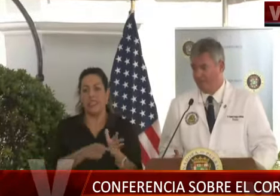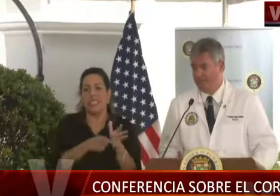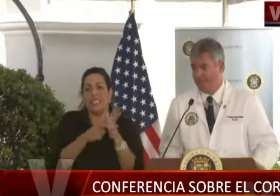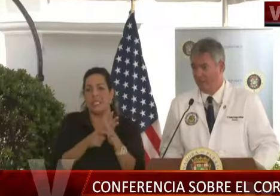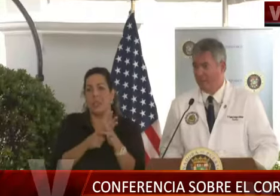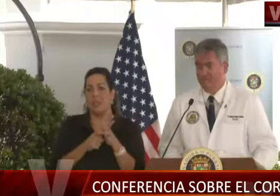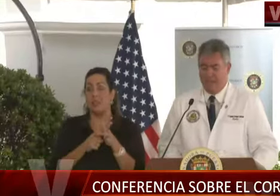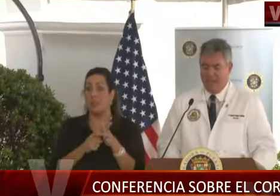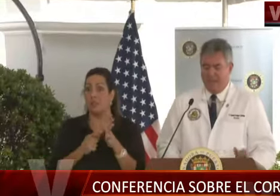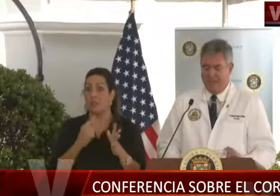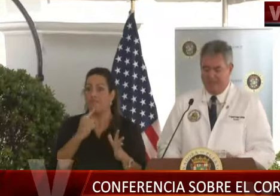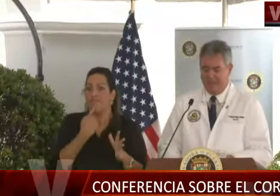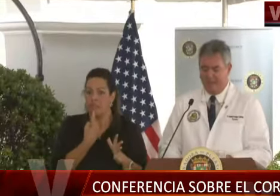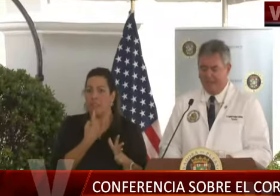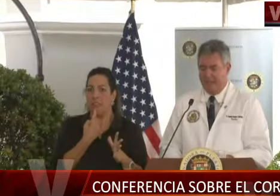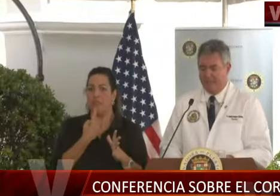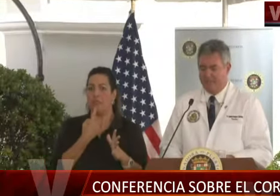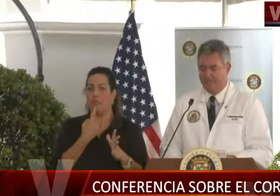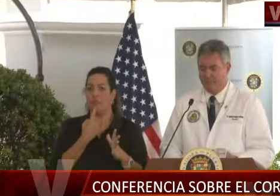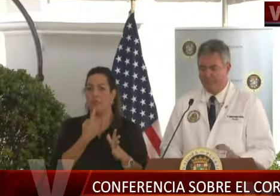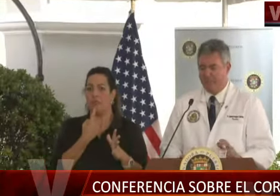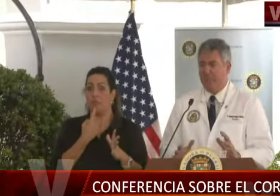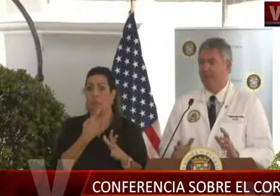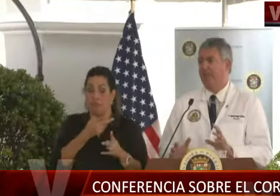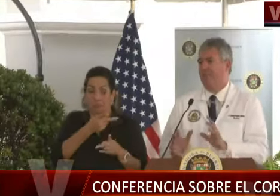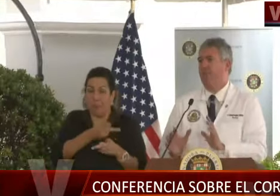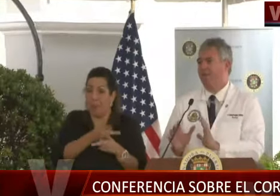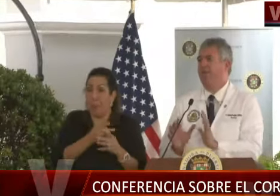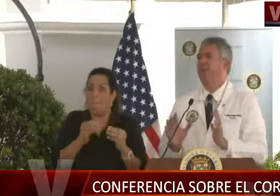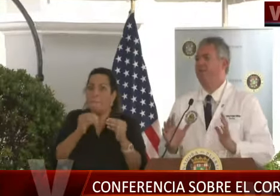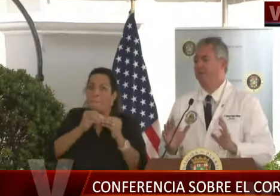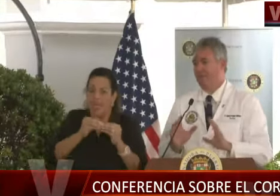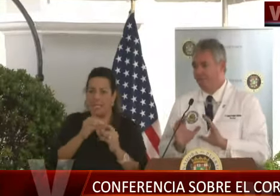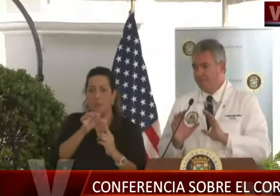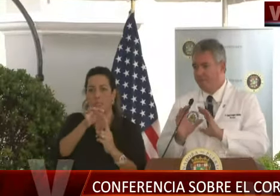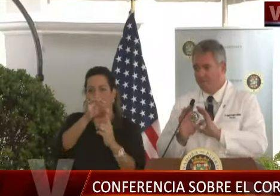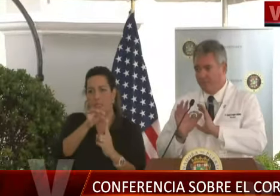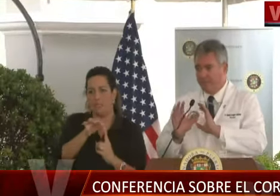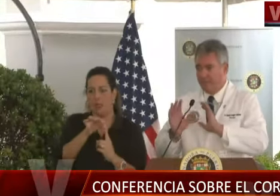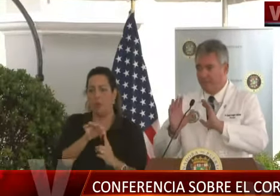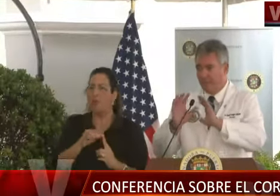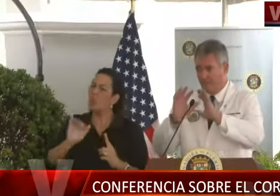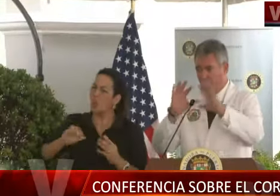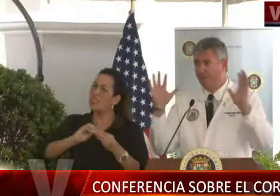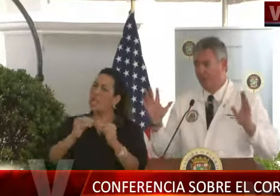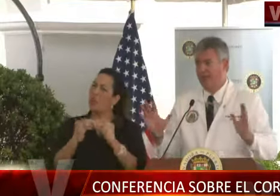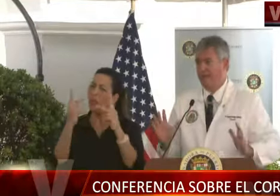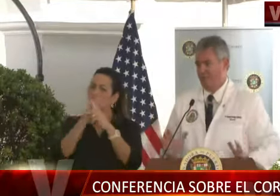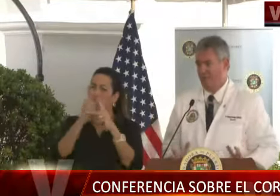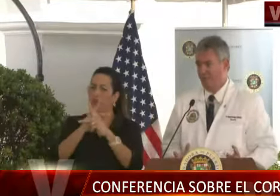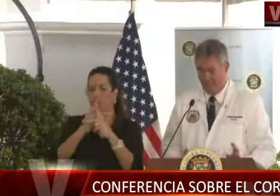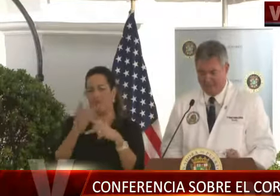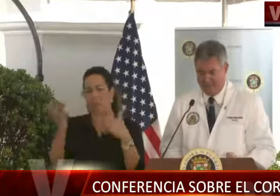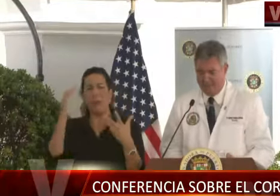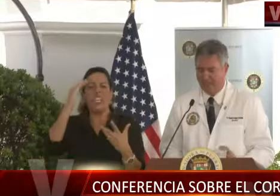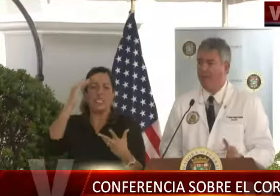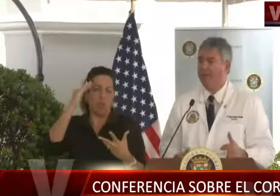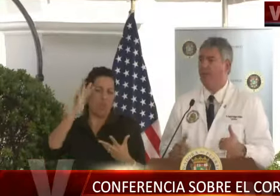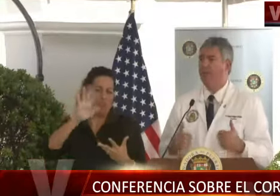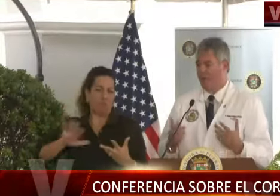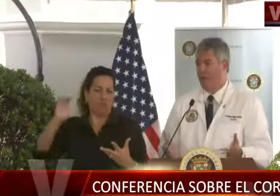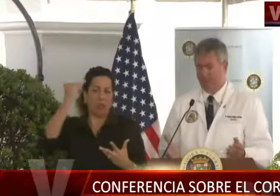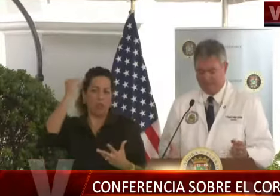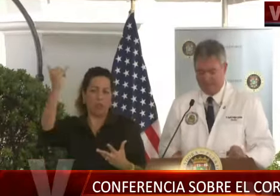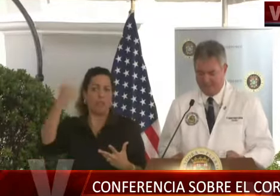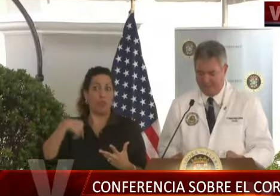cuidado intensivo. Así que, esa es la cifra grossly que tenemos, ¿verdad? Así que